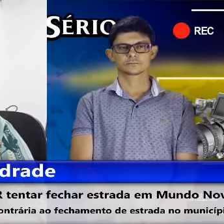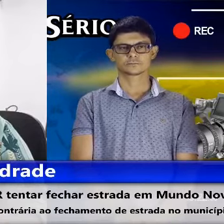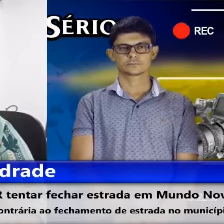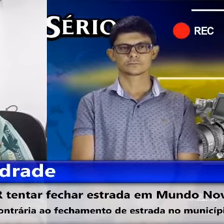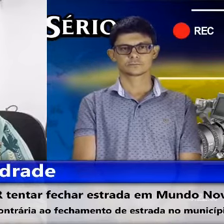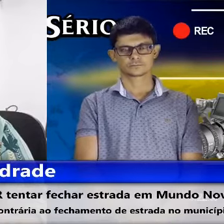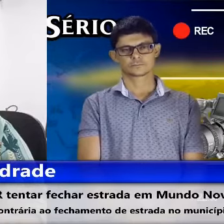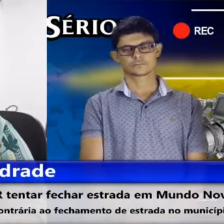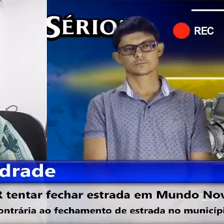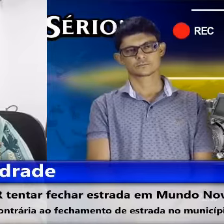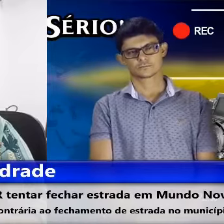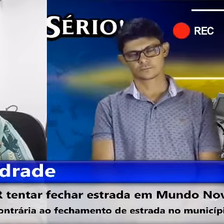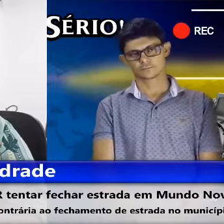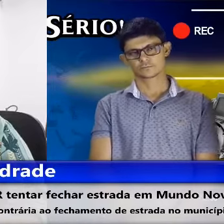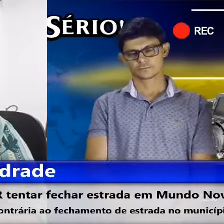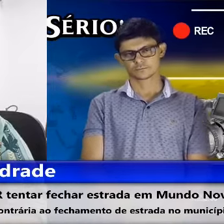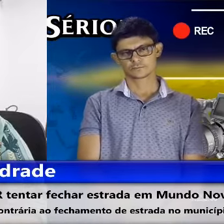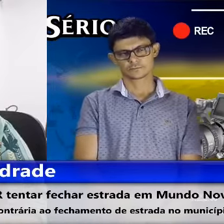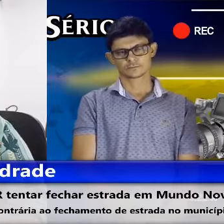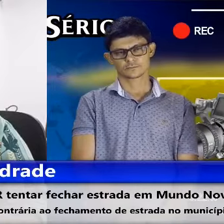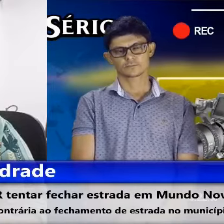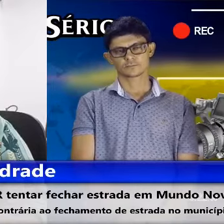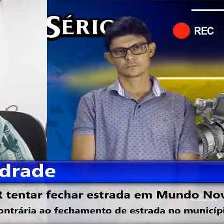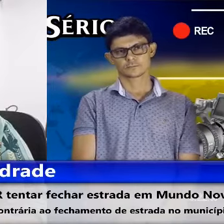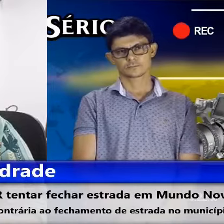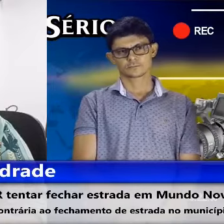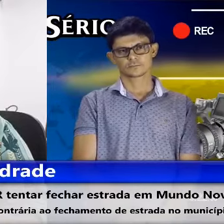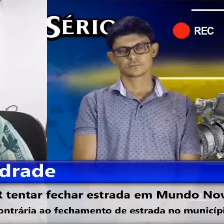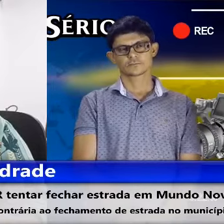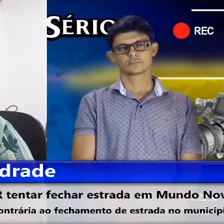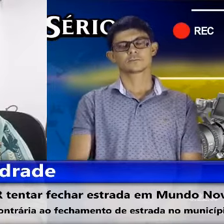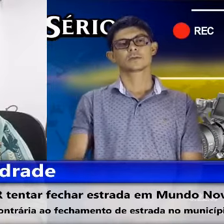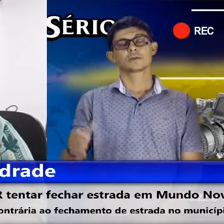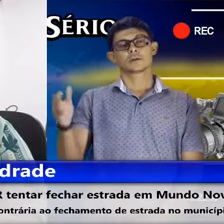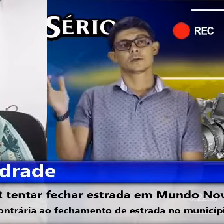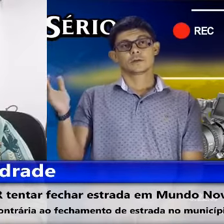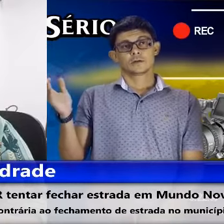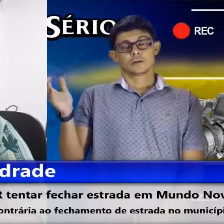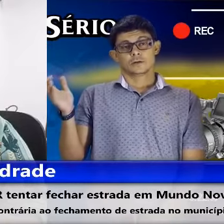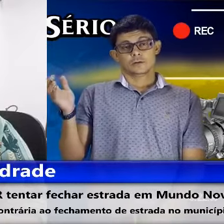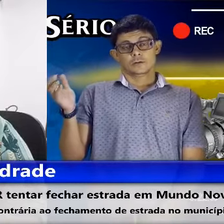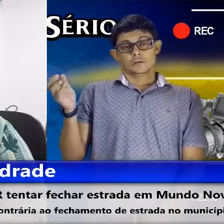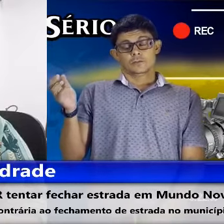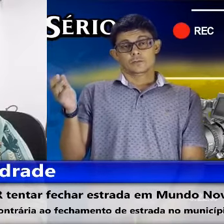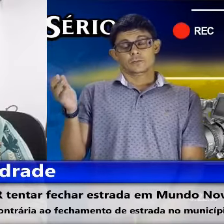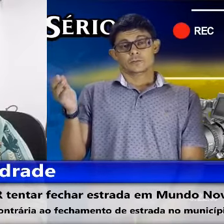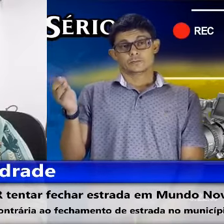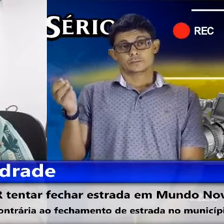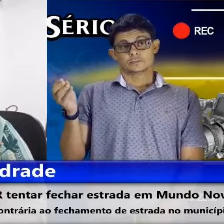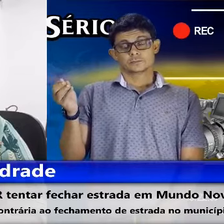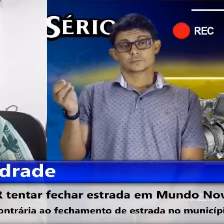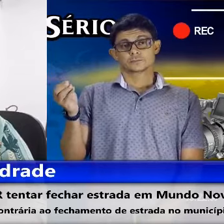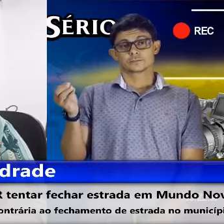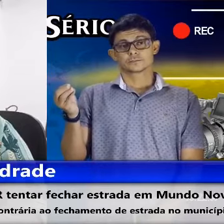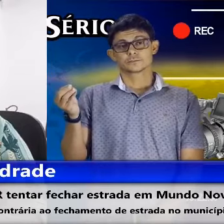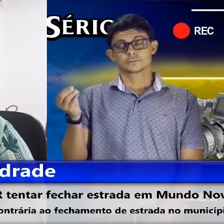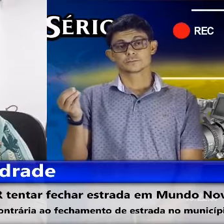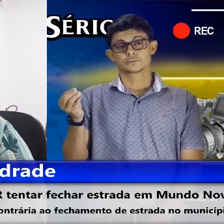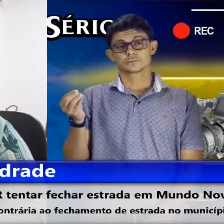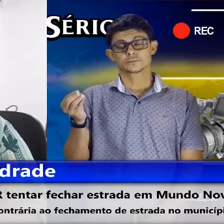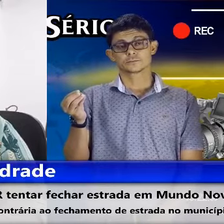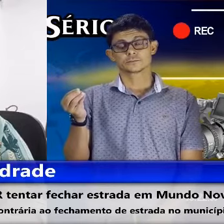35 mil frangos pra ser abatido, pra ser entregue e você não poder ter acesso e se não bastasse, parece que de